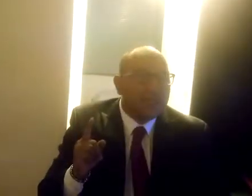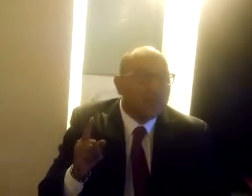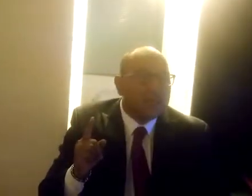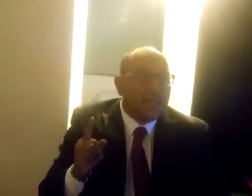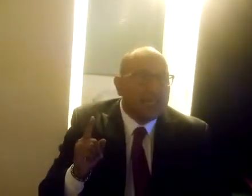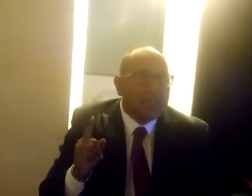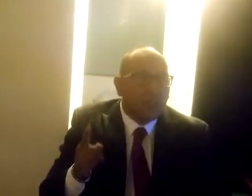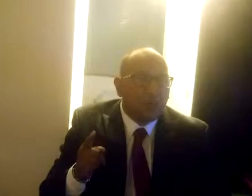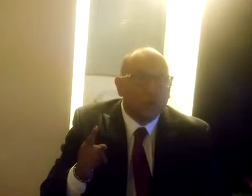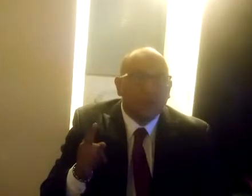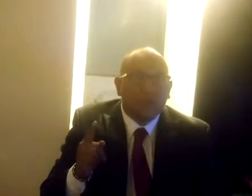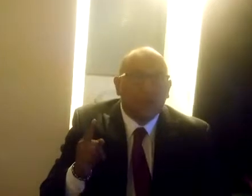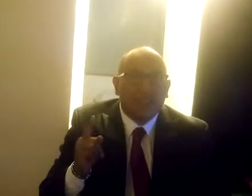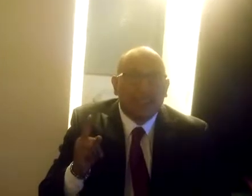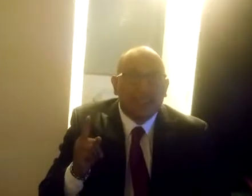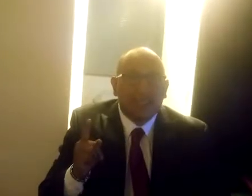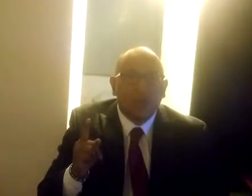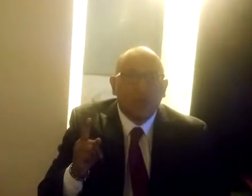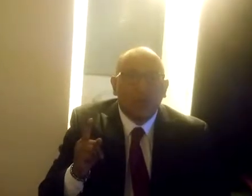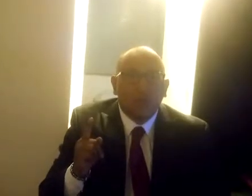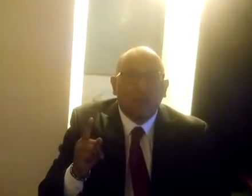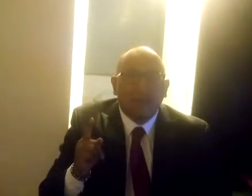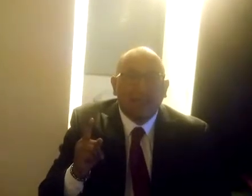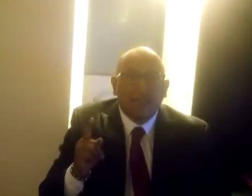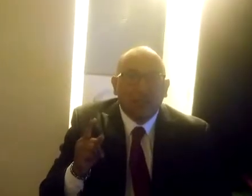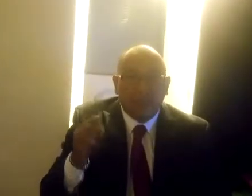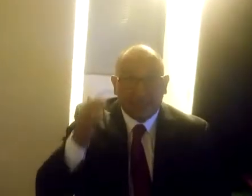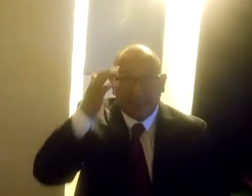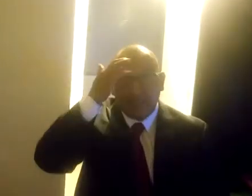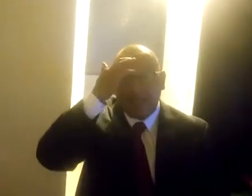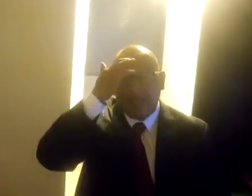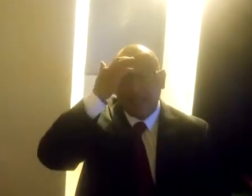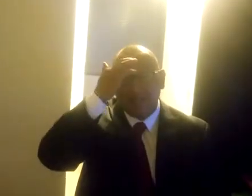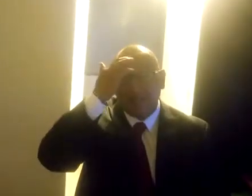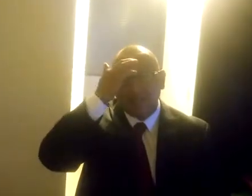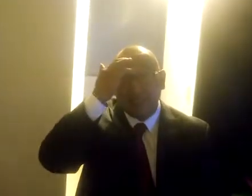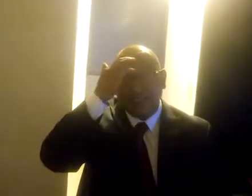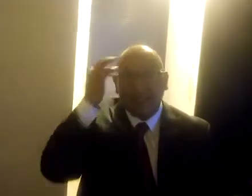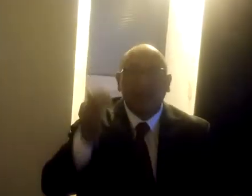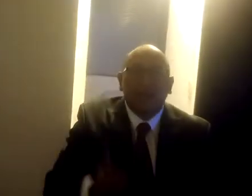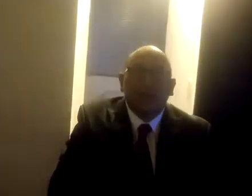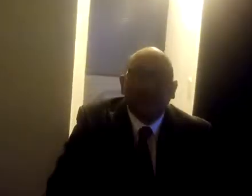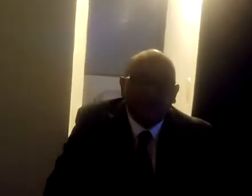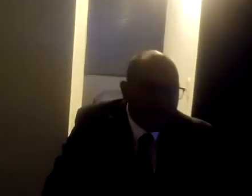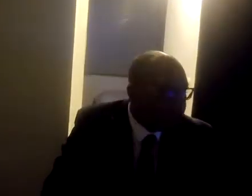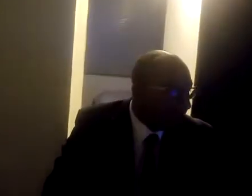industria del carbón y el acero por parte de los países de Alemania Occidental y Francia.